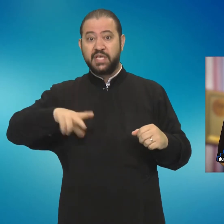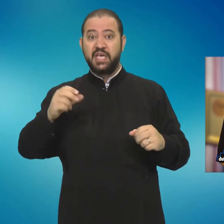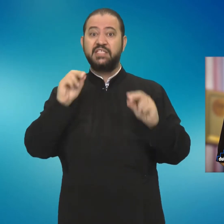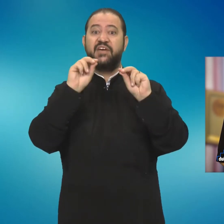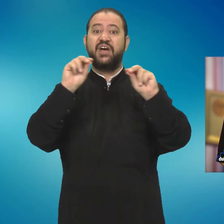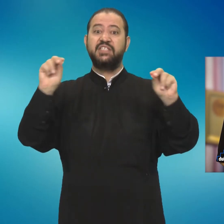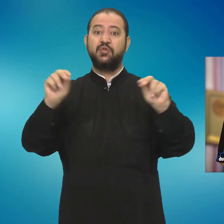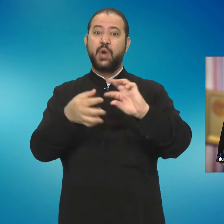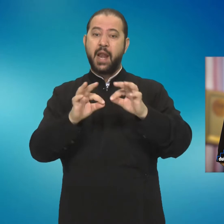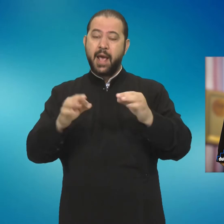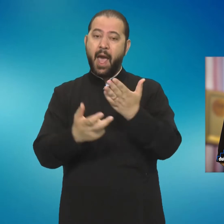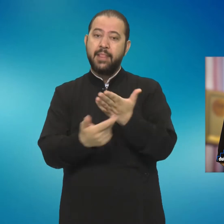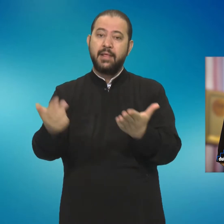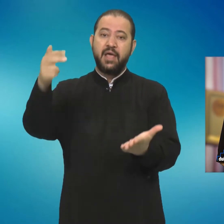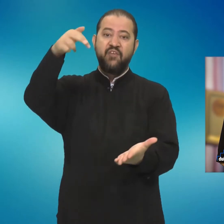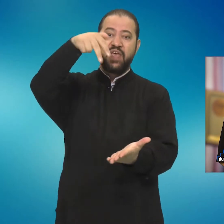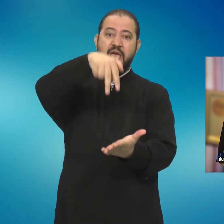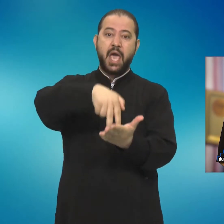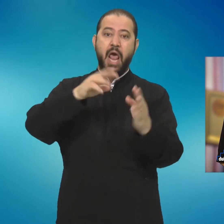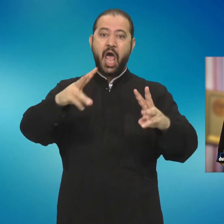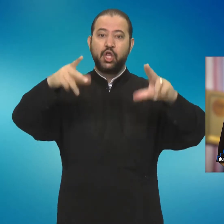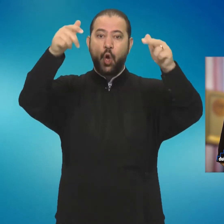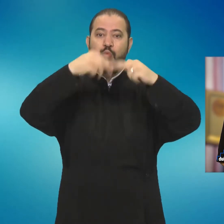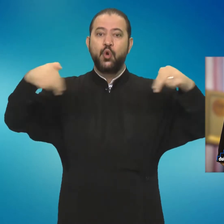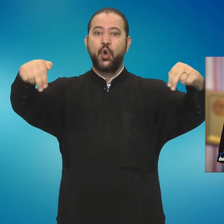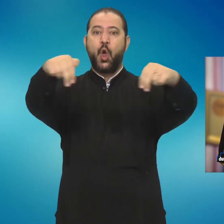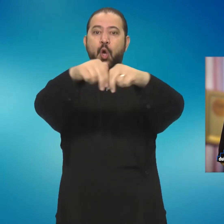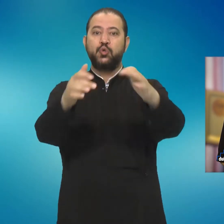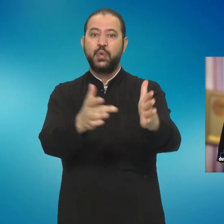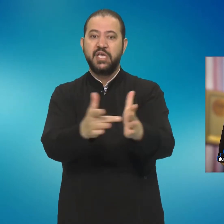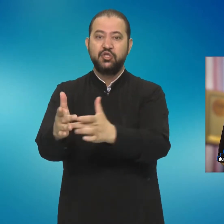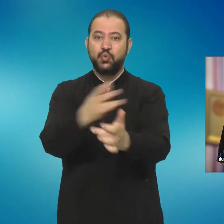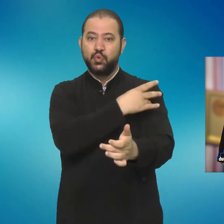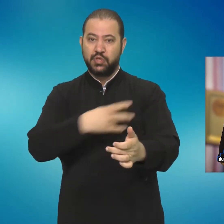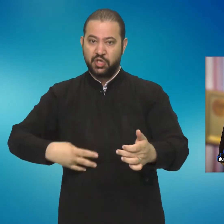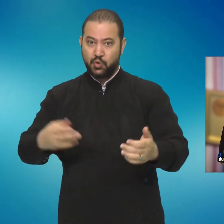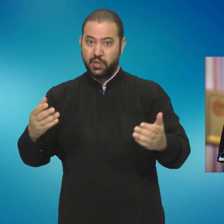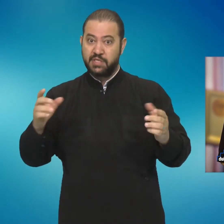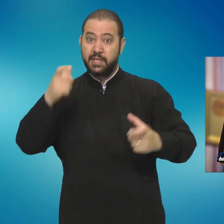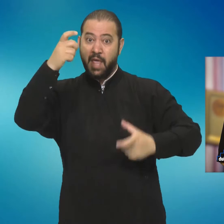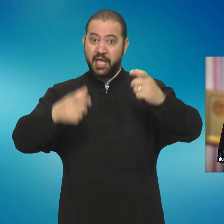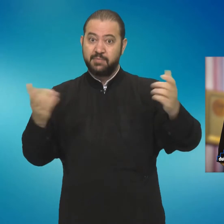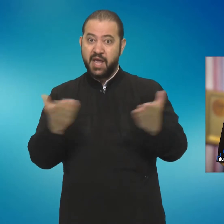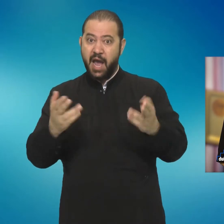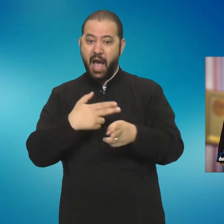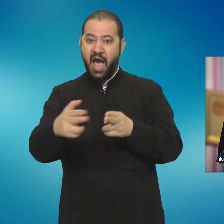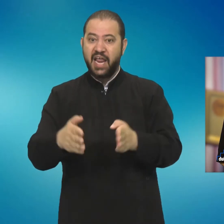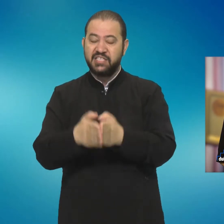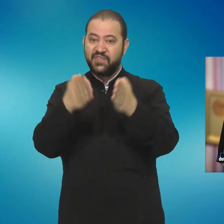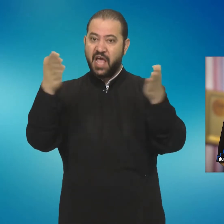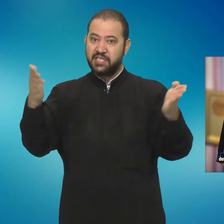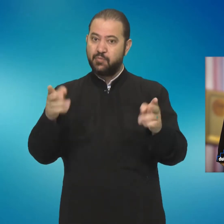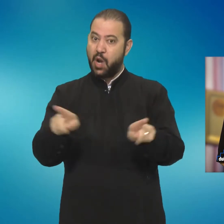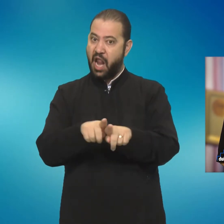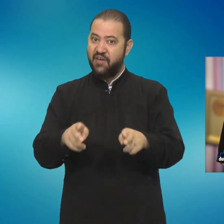este învățătura legată de învierea Domnului nostru Iisus Hristos, despre care Sfintele Scripturi și